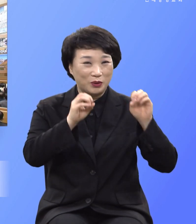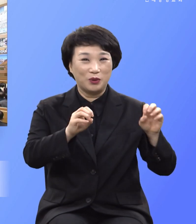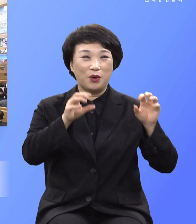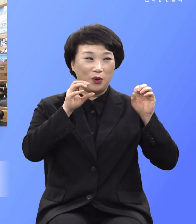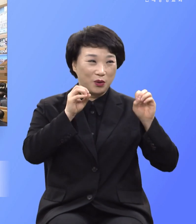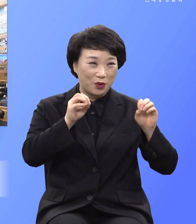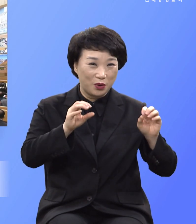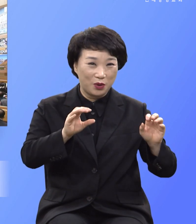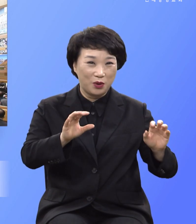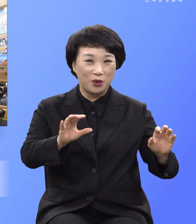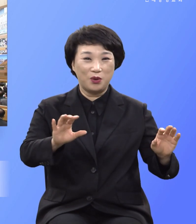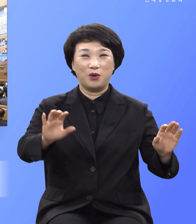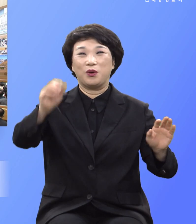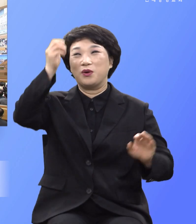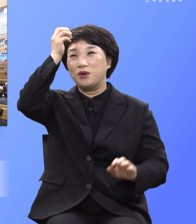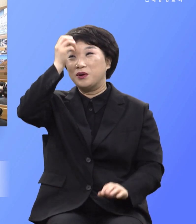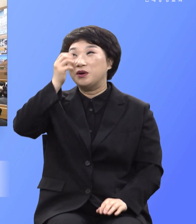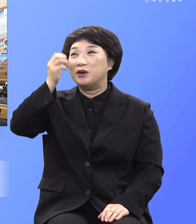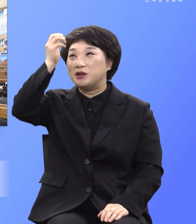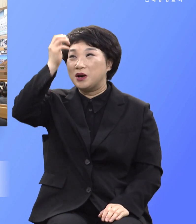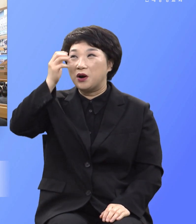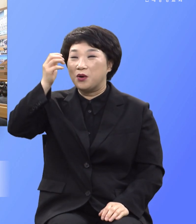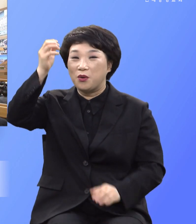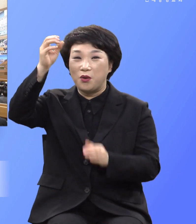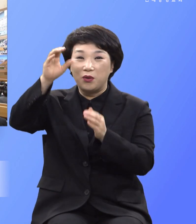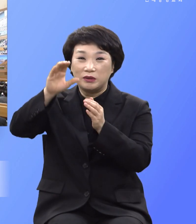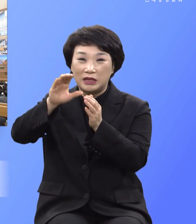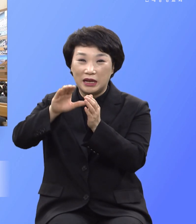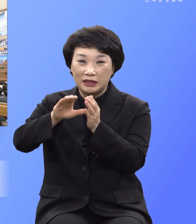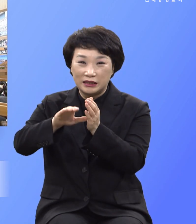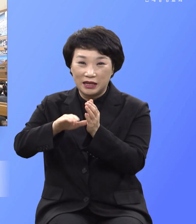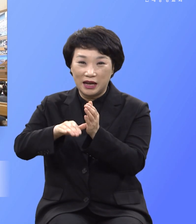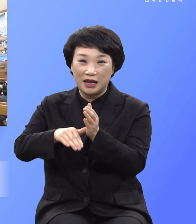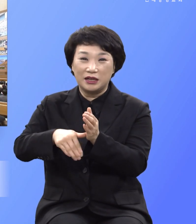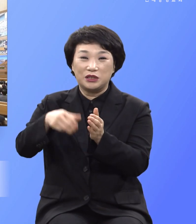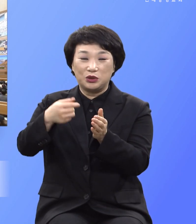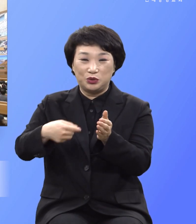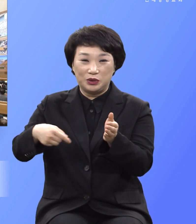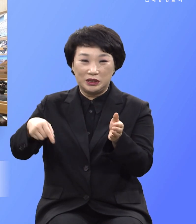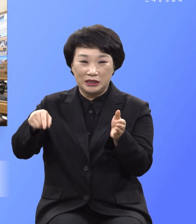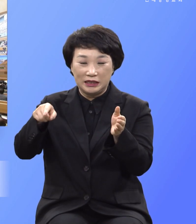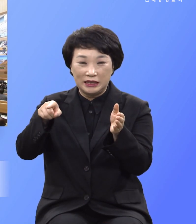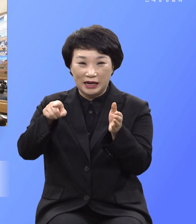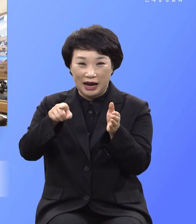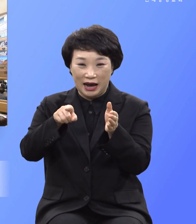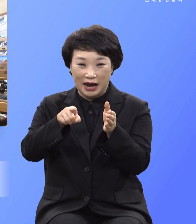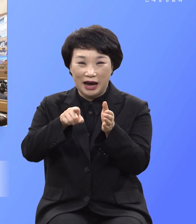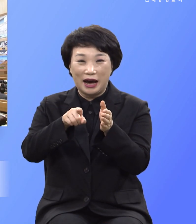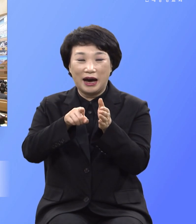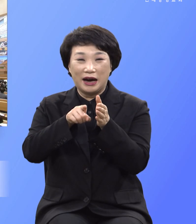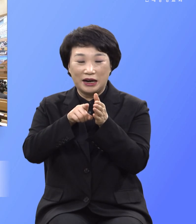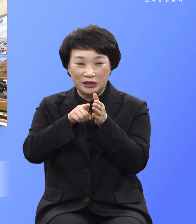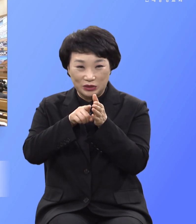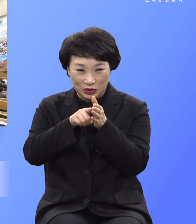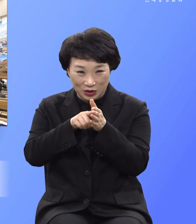영원의 매를 위하여